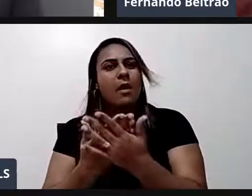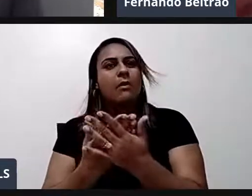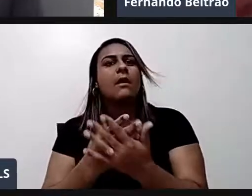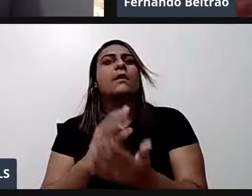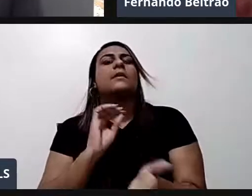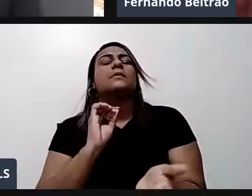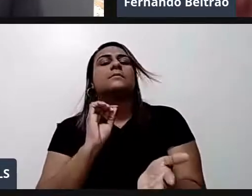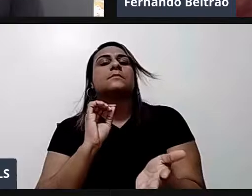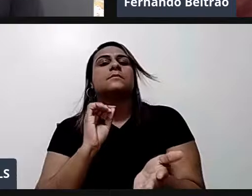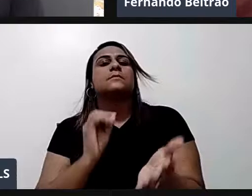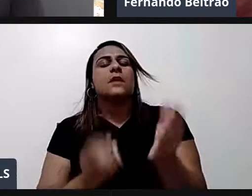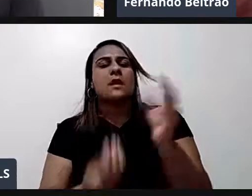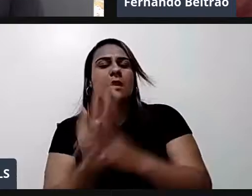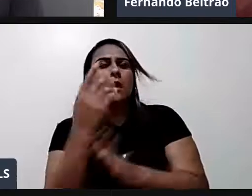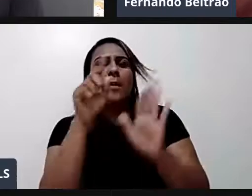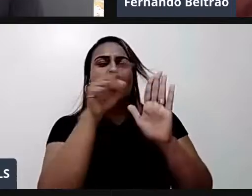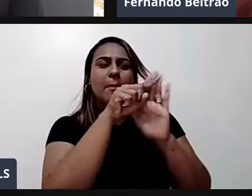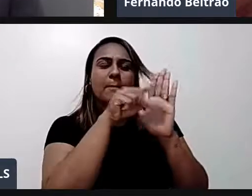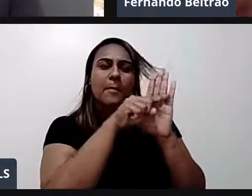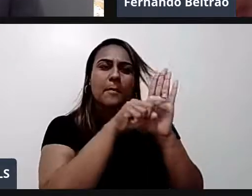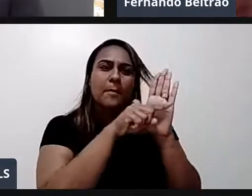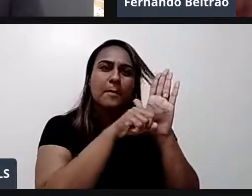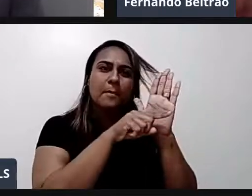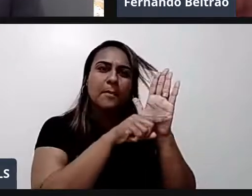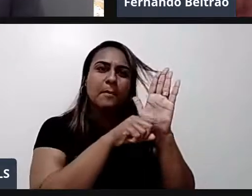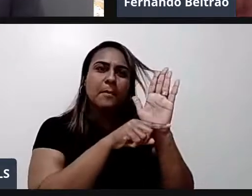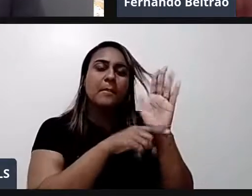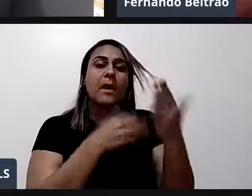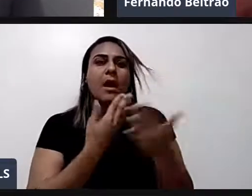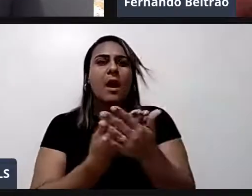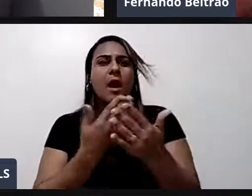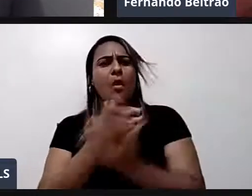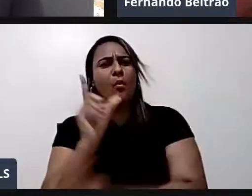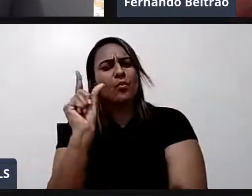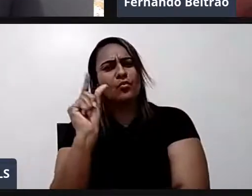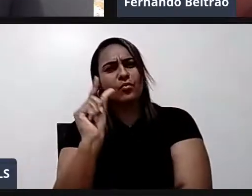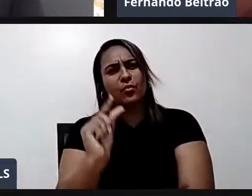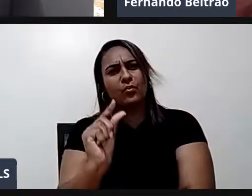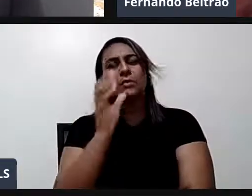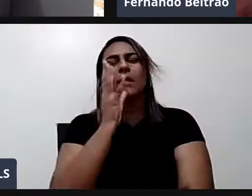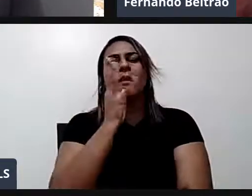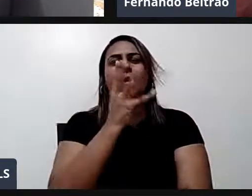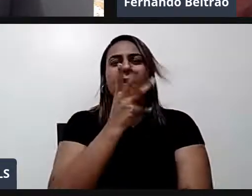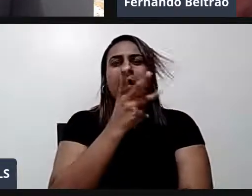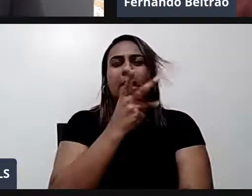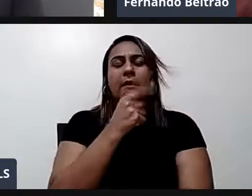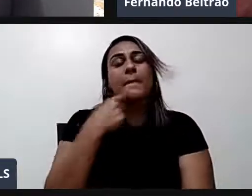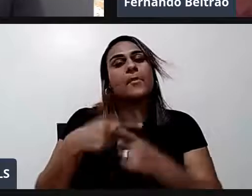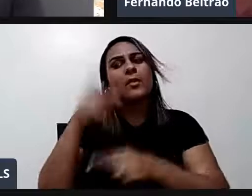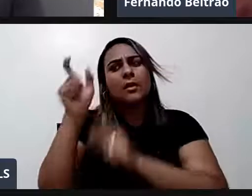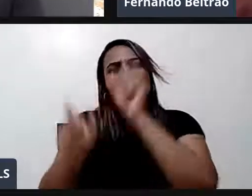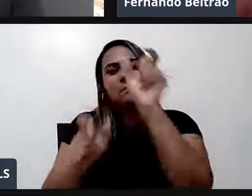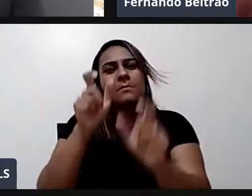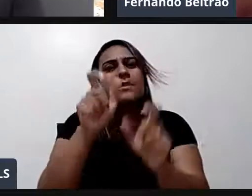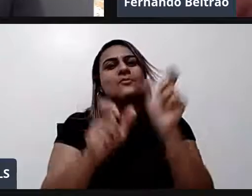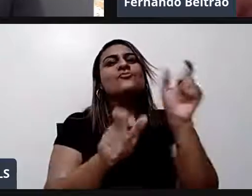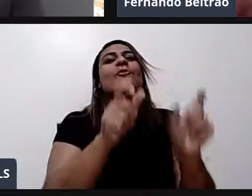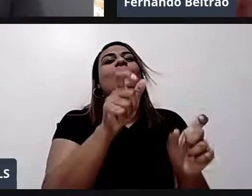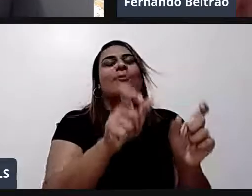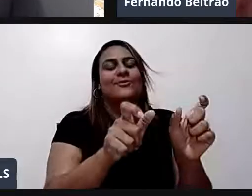Pequenas. Devagar. Para que as pessoas possam acompanhar. Por que tem que ser pequena. Porque muitos. Não tem.